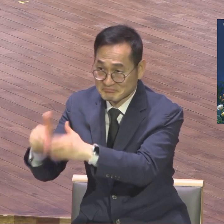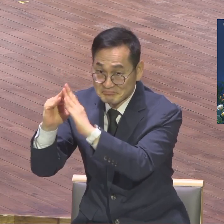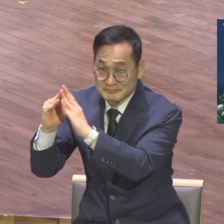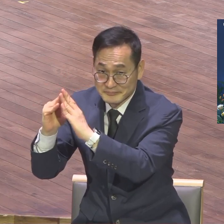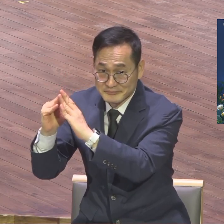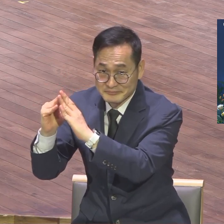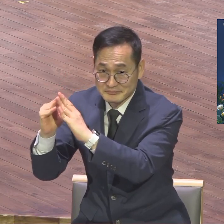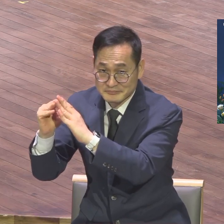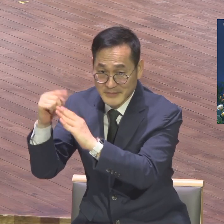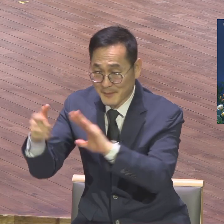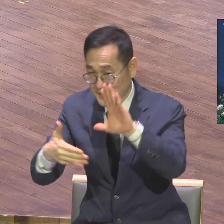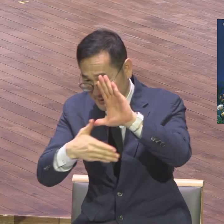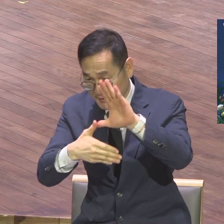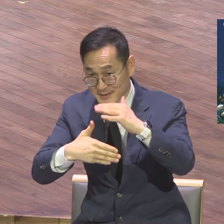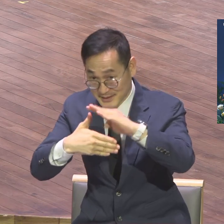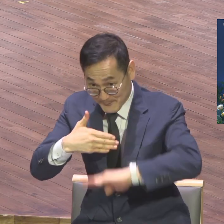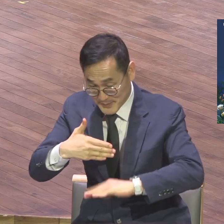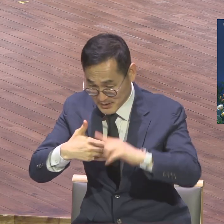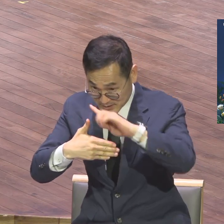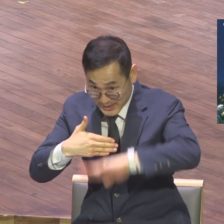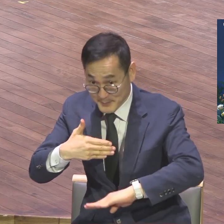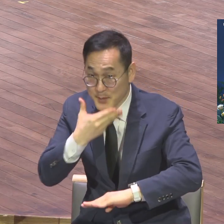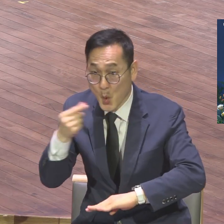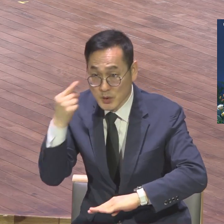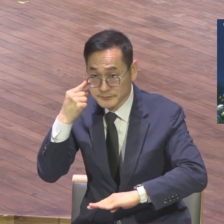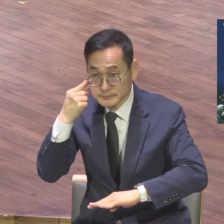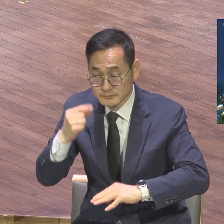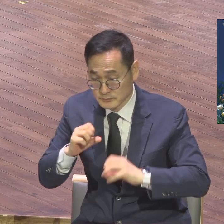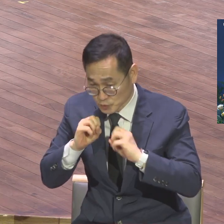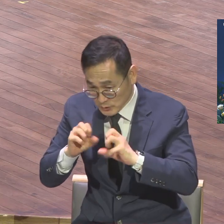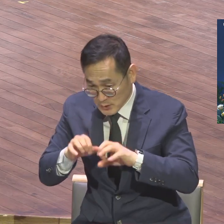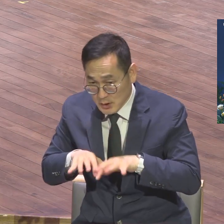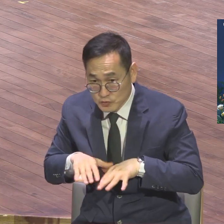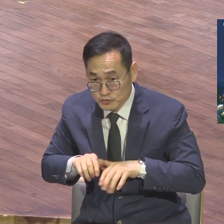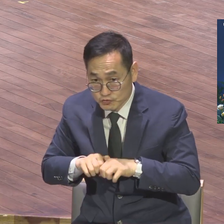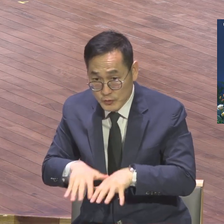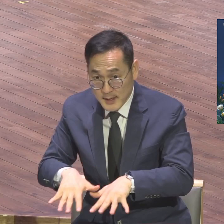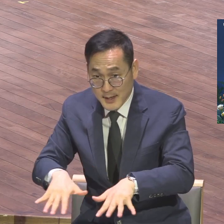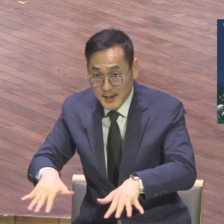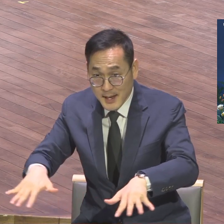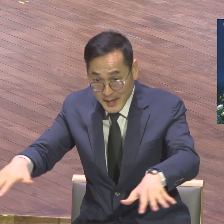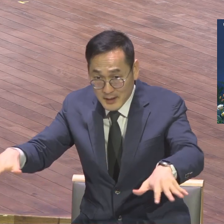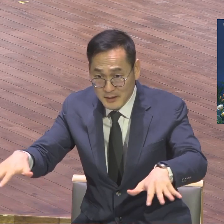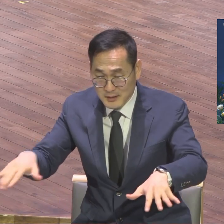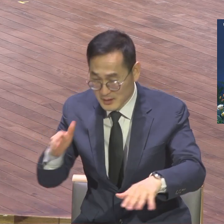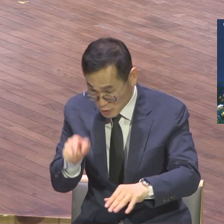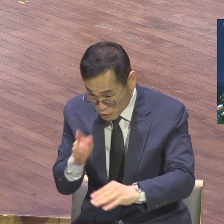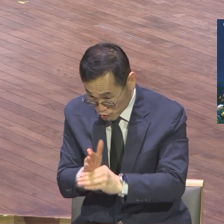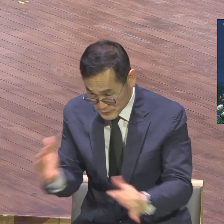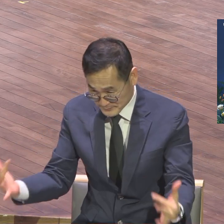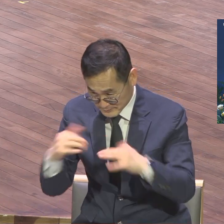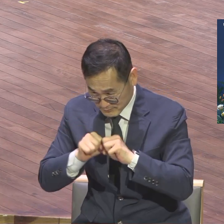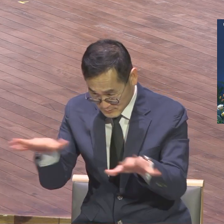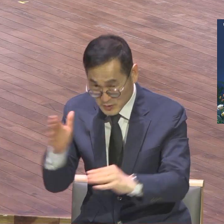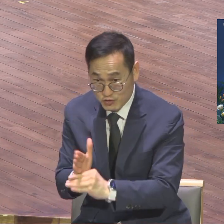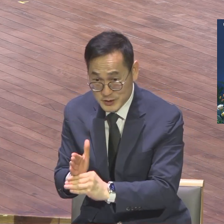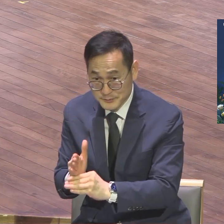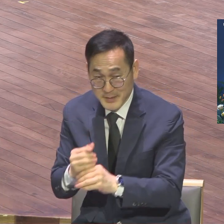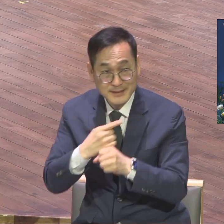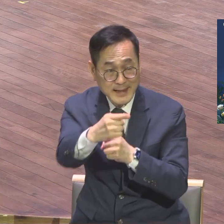남미 복음화를 위해서 이제 그것이 그야말로 플랫폼이 될 것이고 내년에는 또 파키스탄으로 또 그렇게